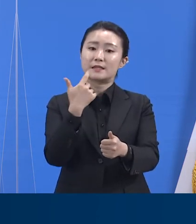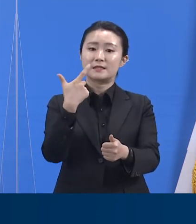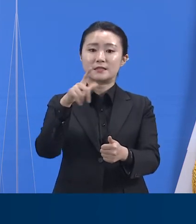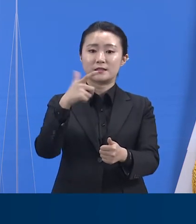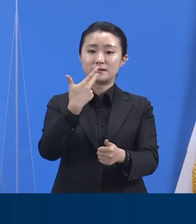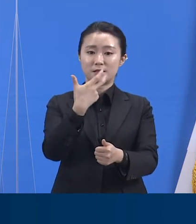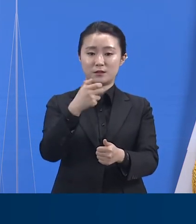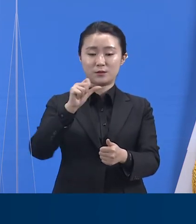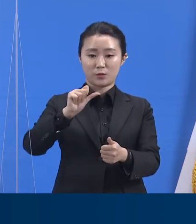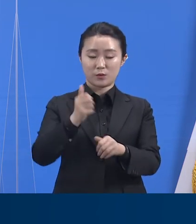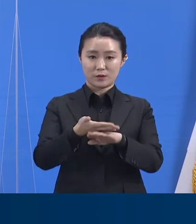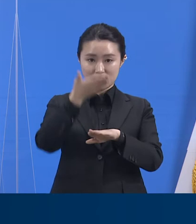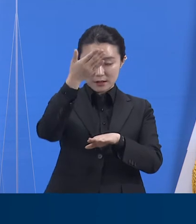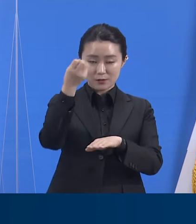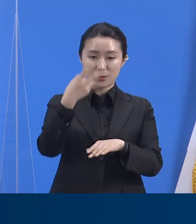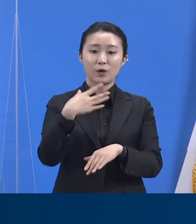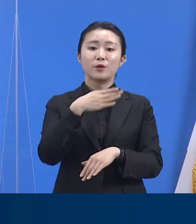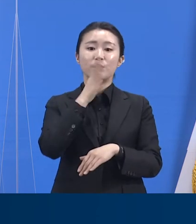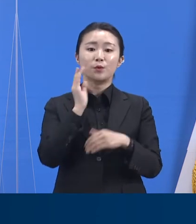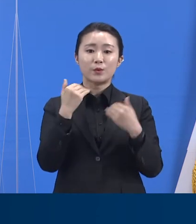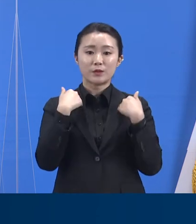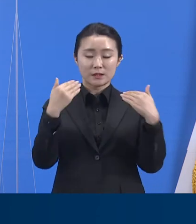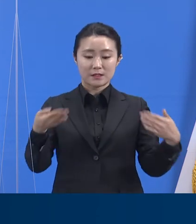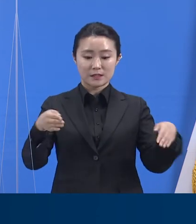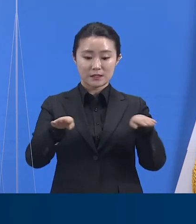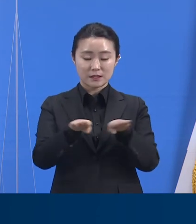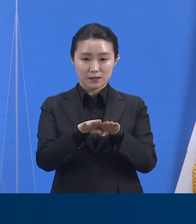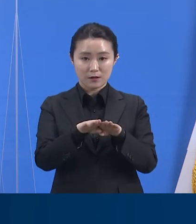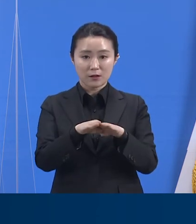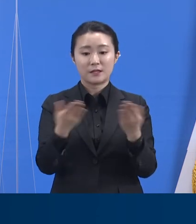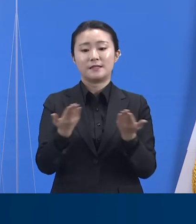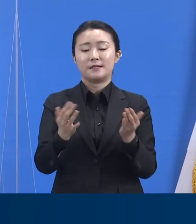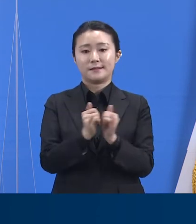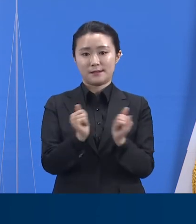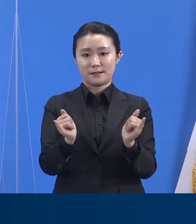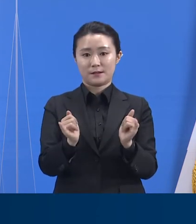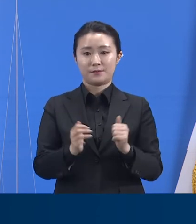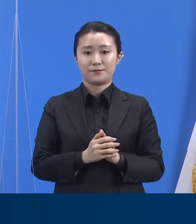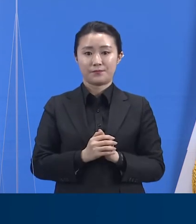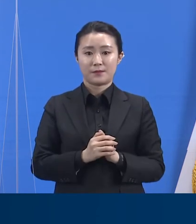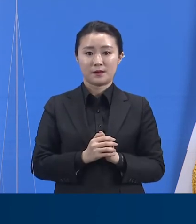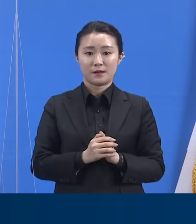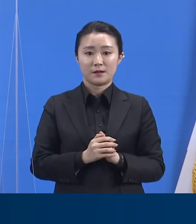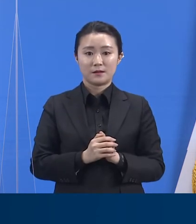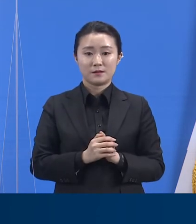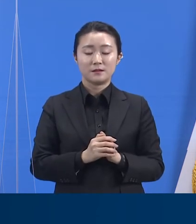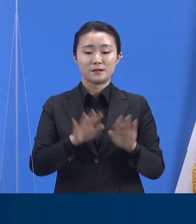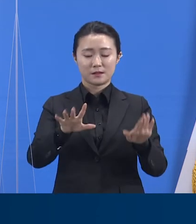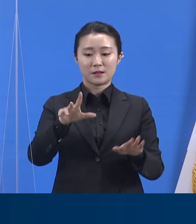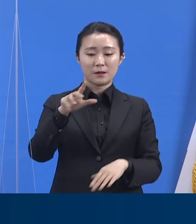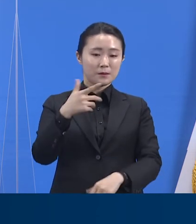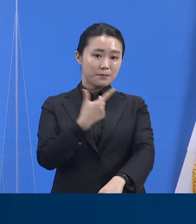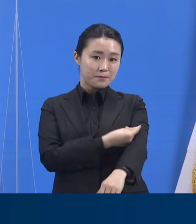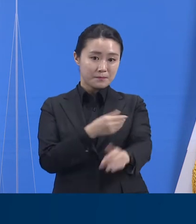및 종사자들이며 8일 0시 기준으로 15,715명이 접종을 받았습니다.